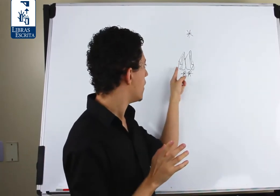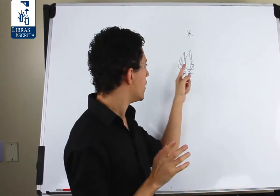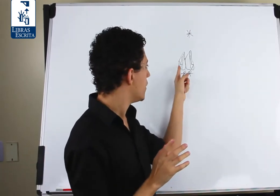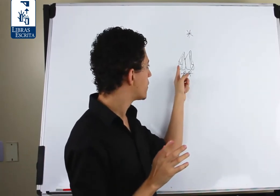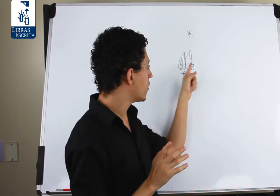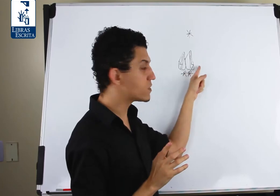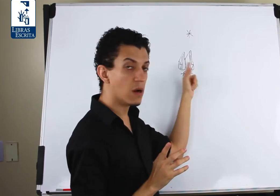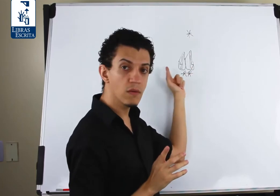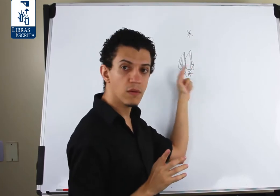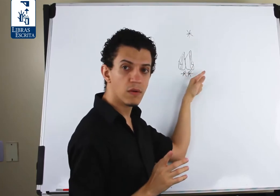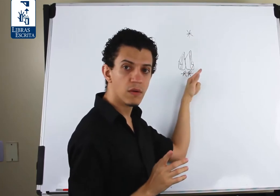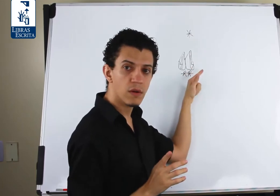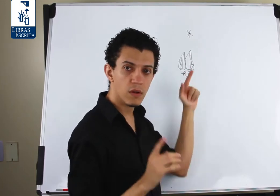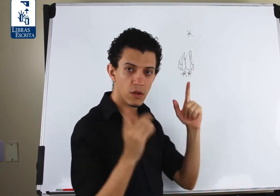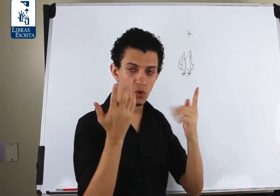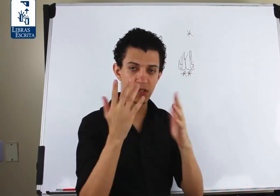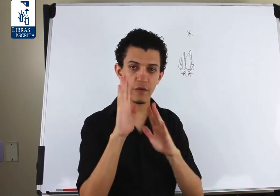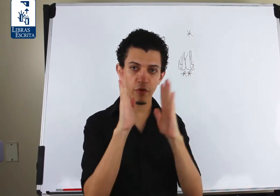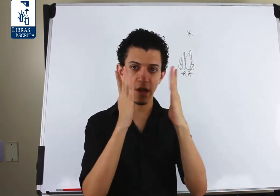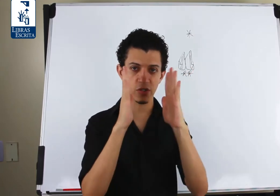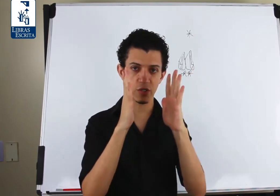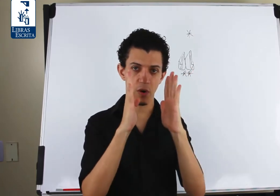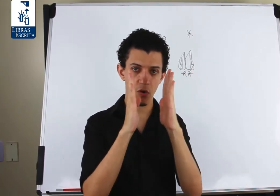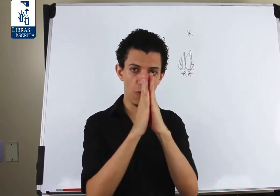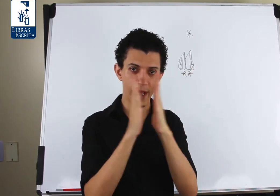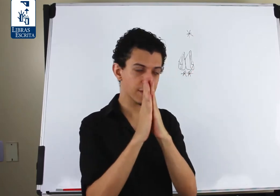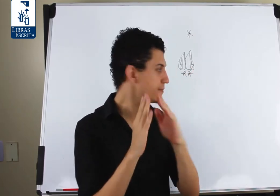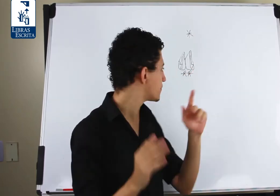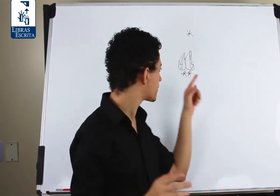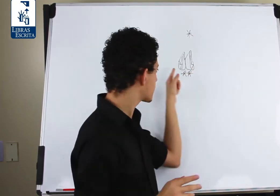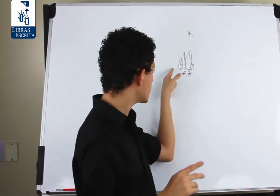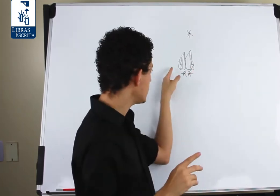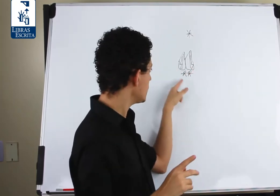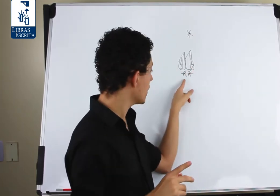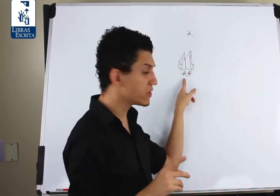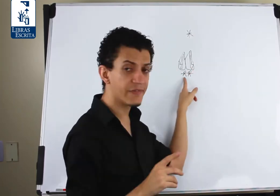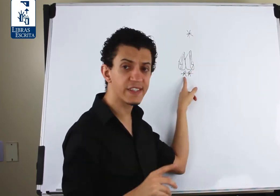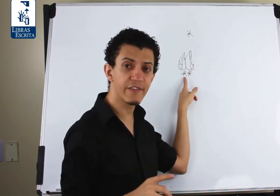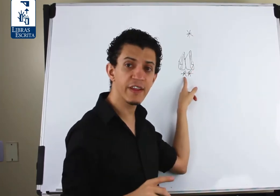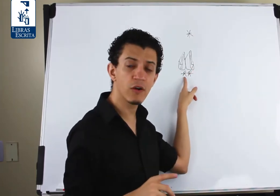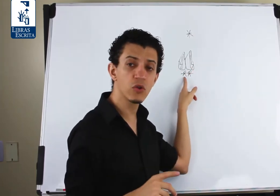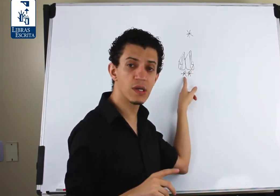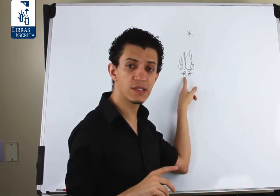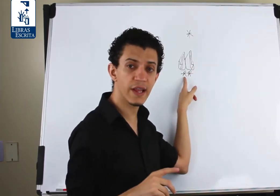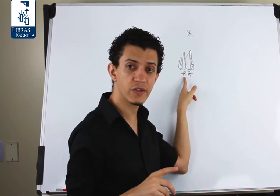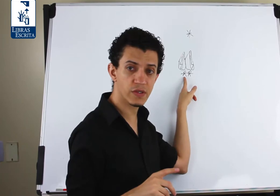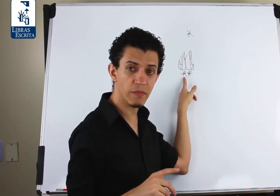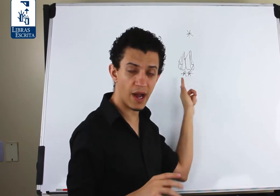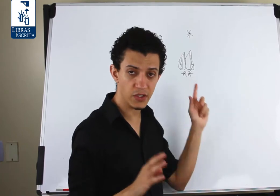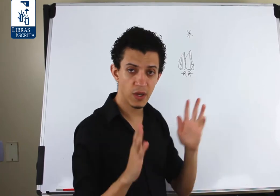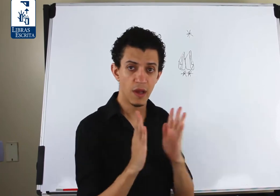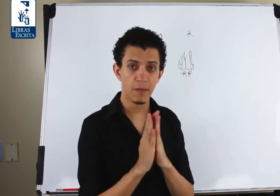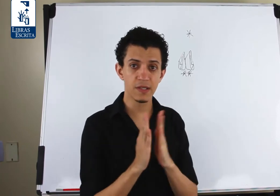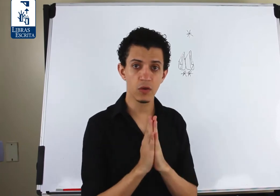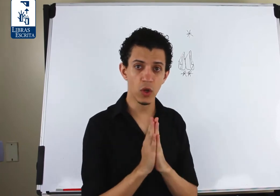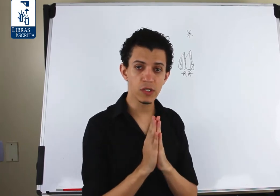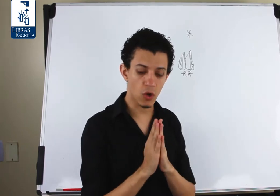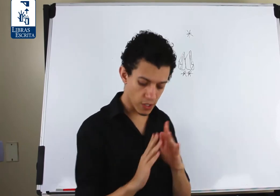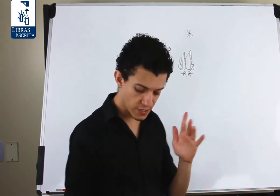Então são duas configurações de mão como essa. Você vai escrever então dois asteriscos embaixo, que são dois toques.